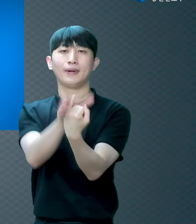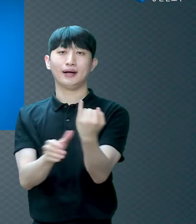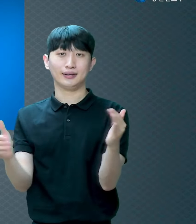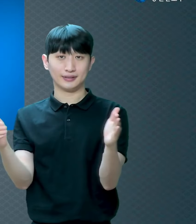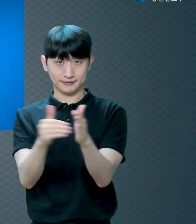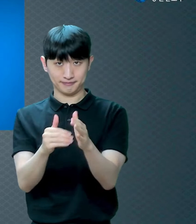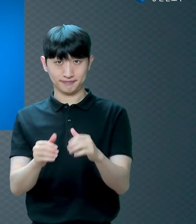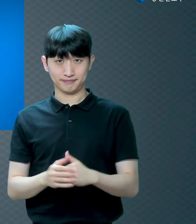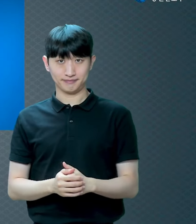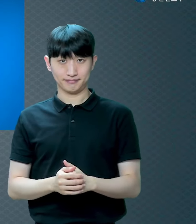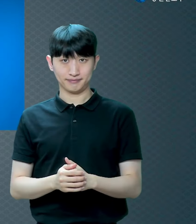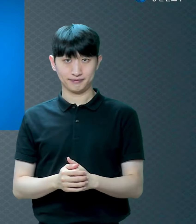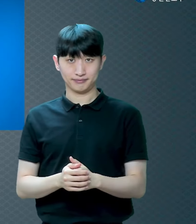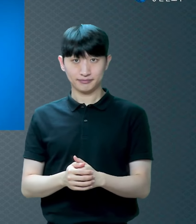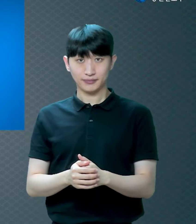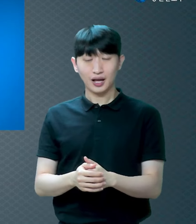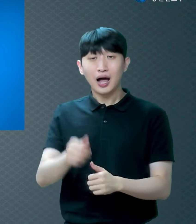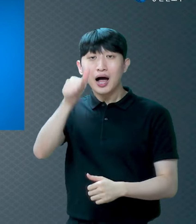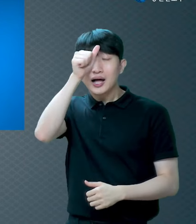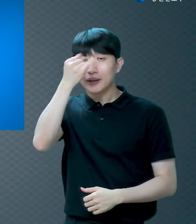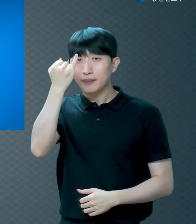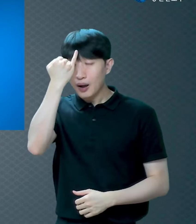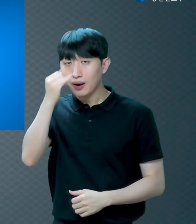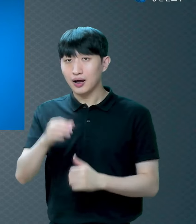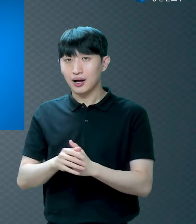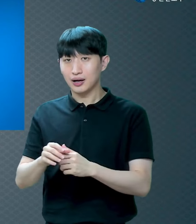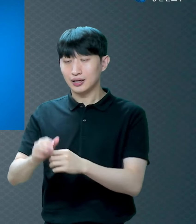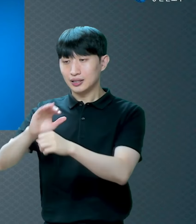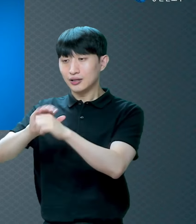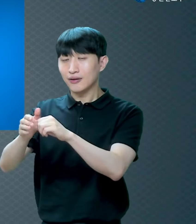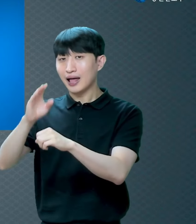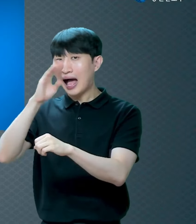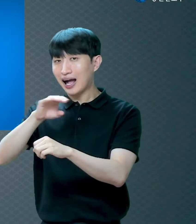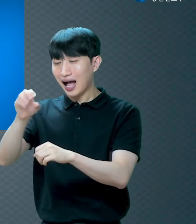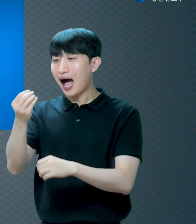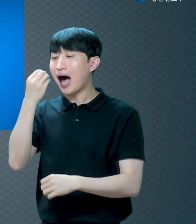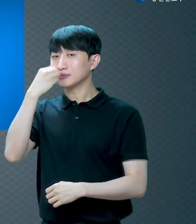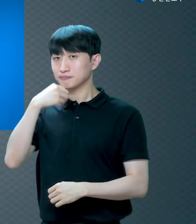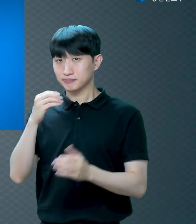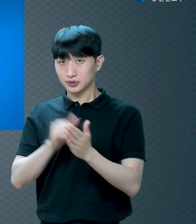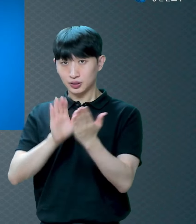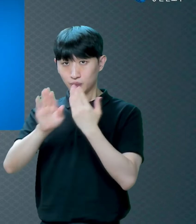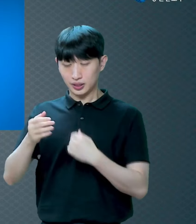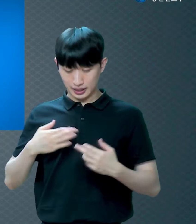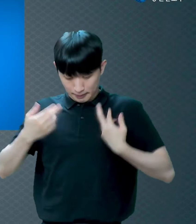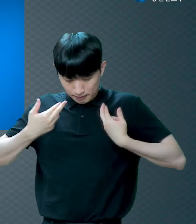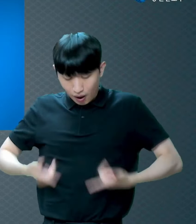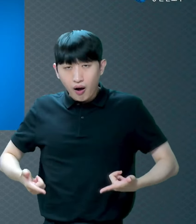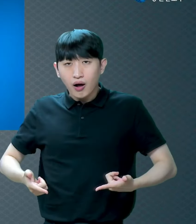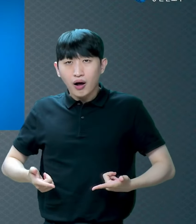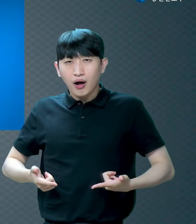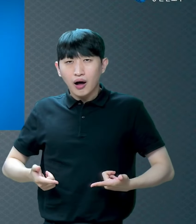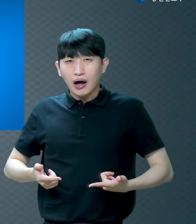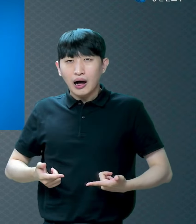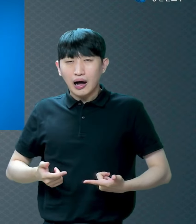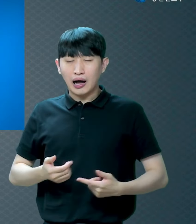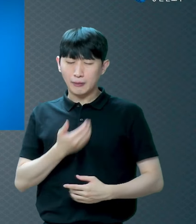벌거벗은 걸 깨달아서 부끄러웠어요 그러니까 무화과 나무 잎으로 치마를 해 입었어요